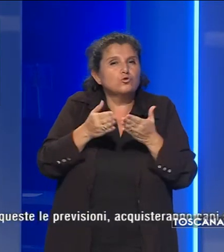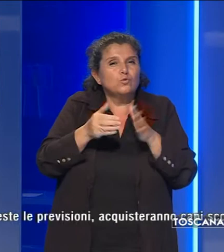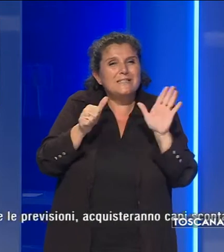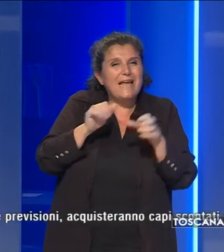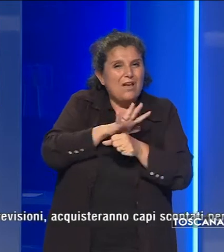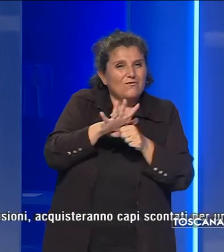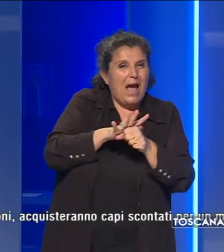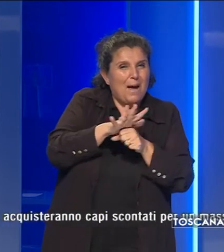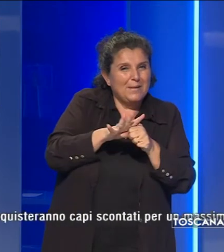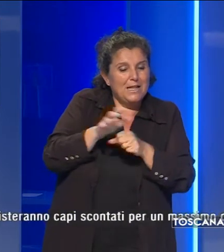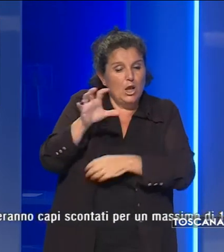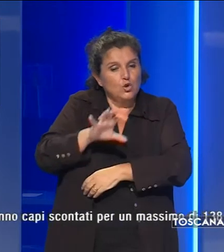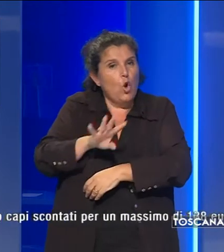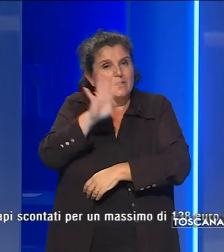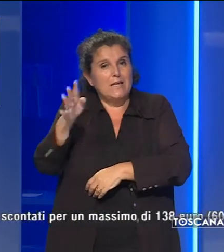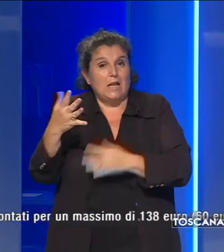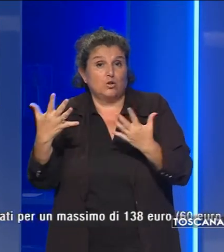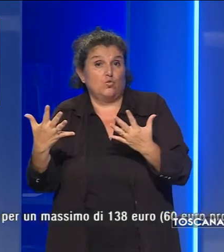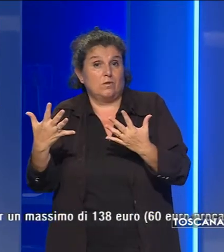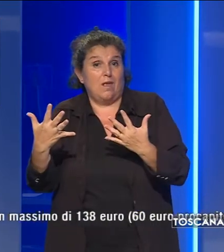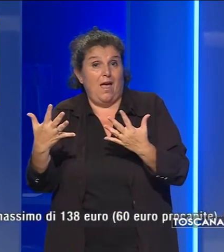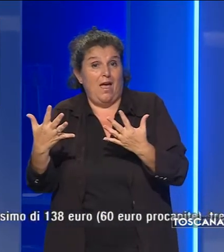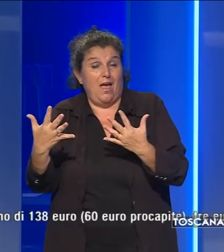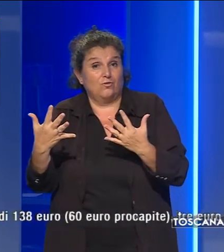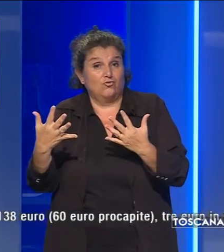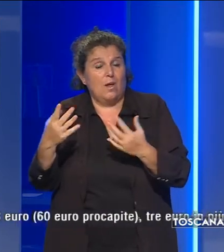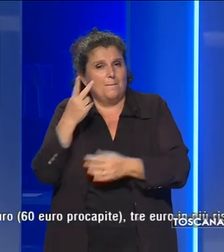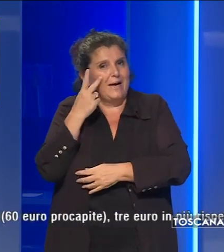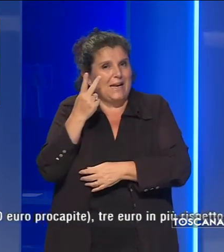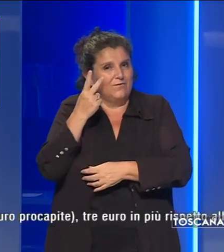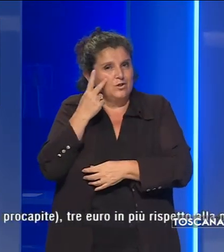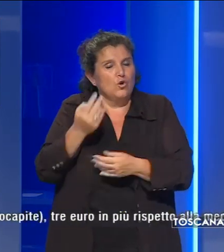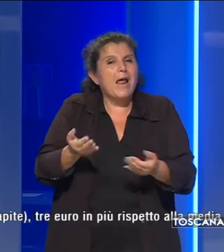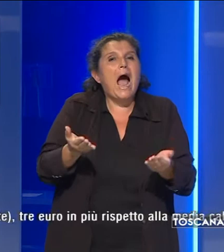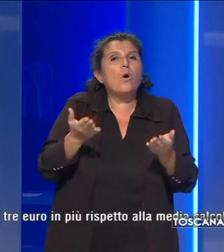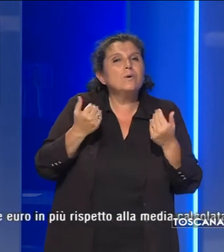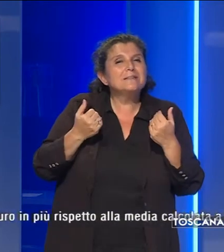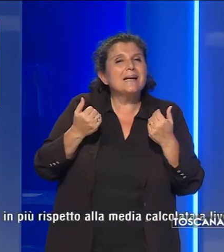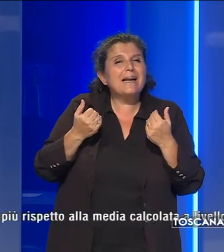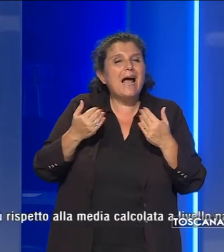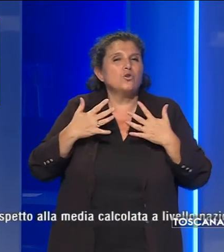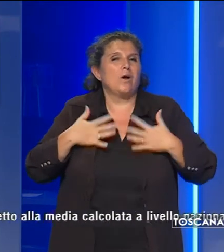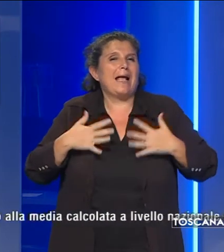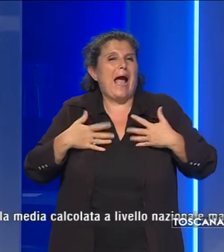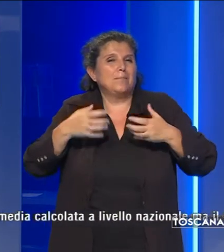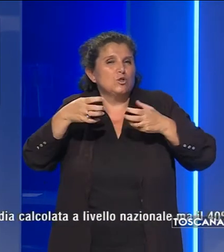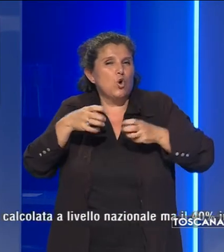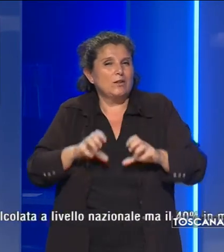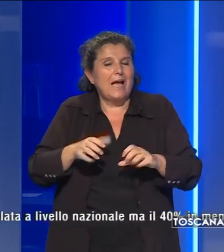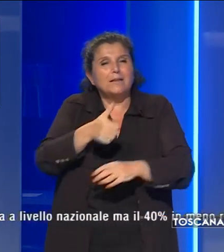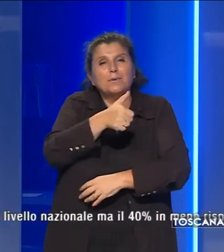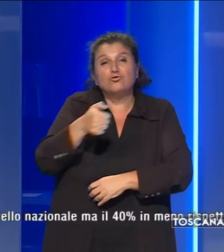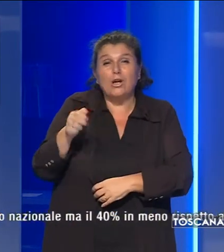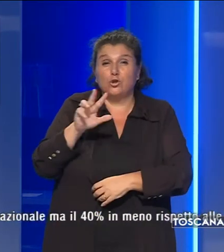famiglie toscane su 10, queste le previsioni, acquisteranno capi scontati per un massimo di